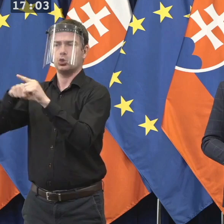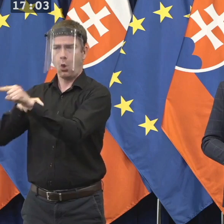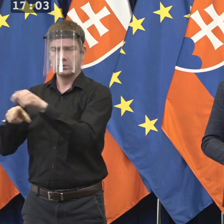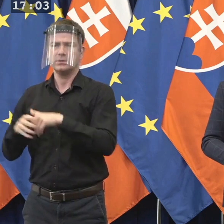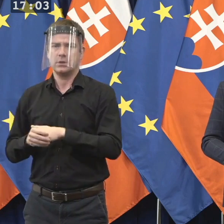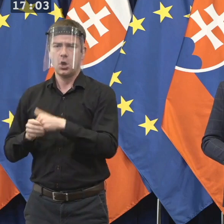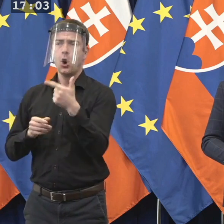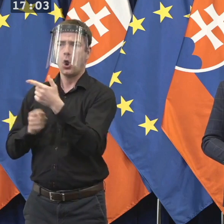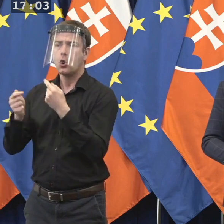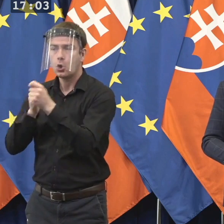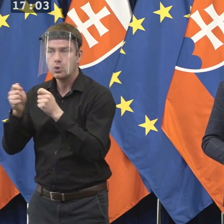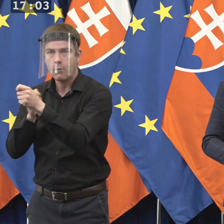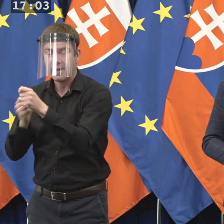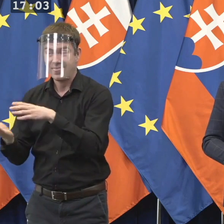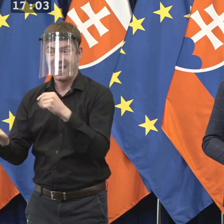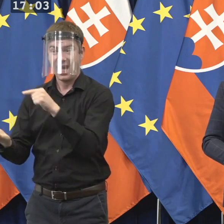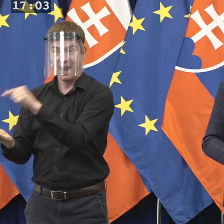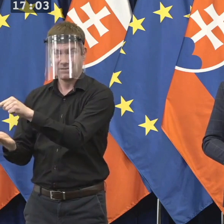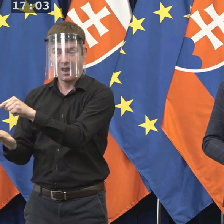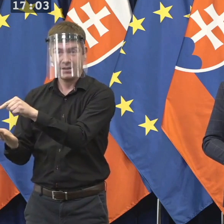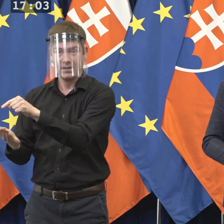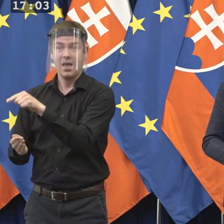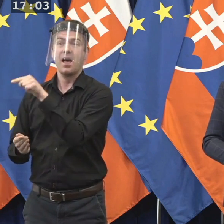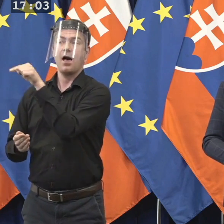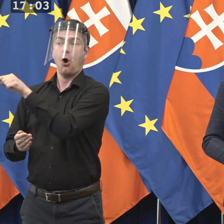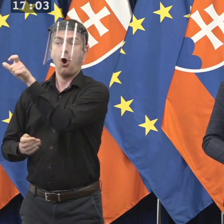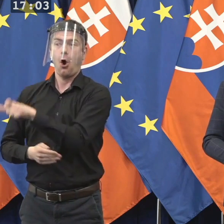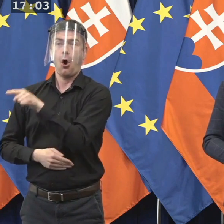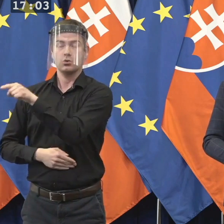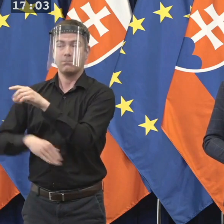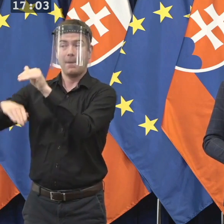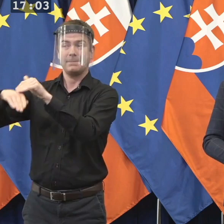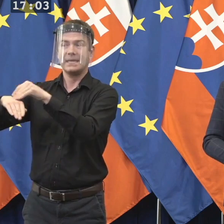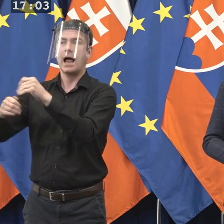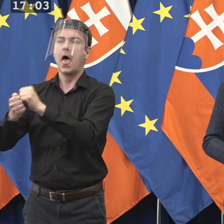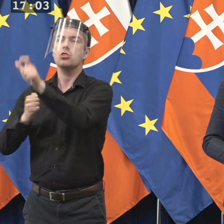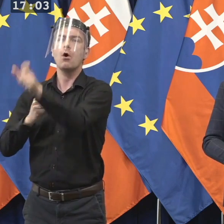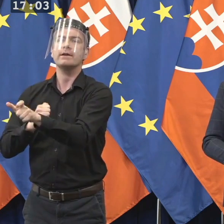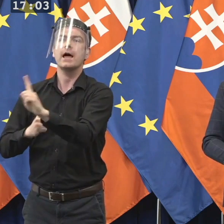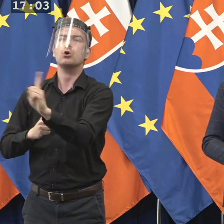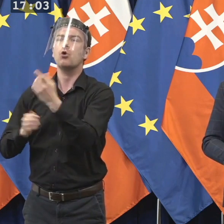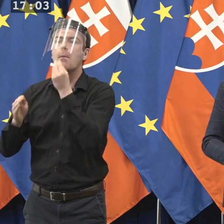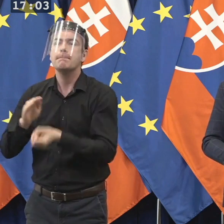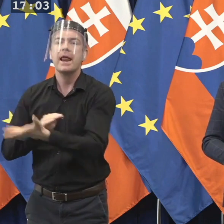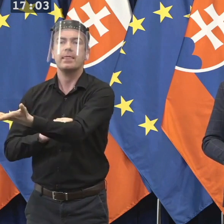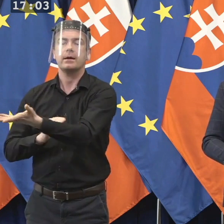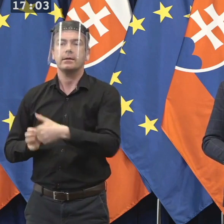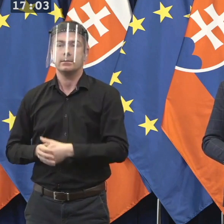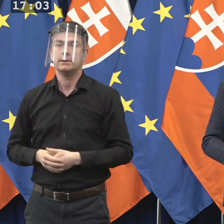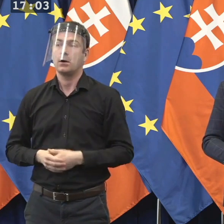medializované s kauzou emisie. Prezradenie tohto zdroja, respektíve ho